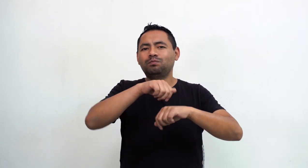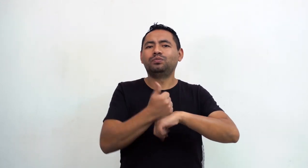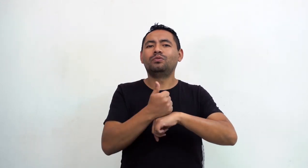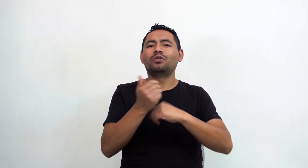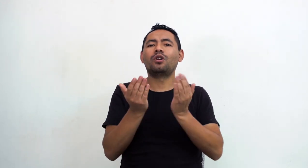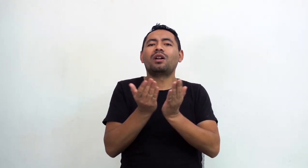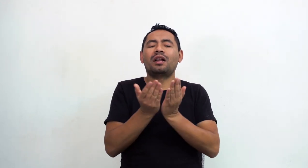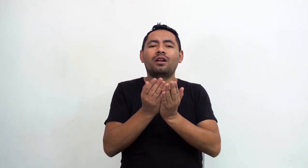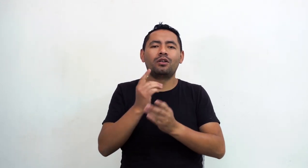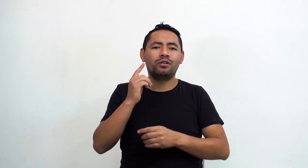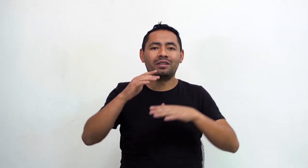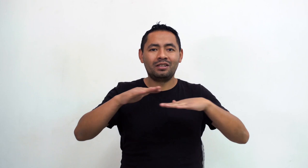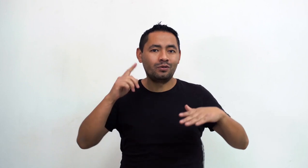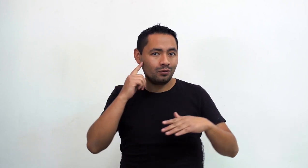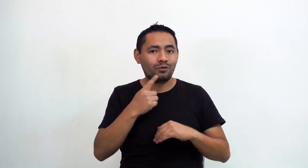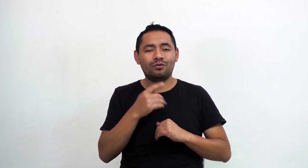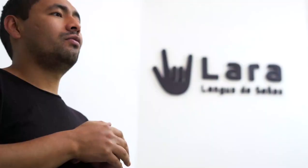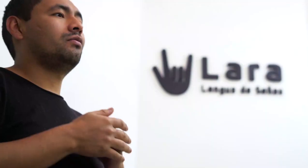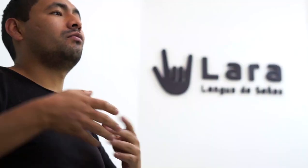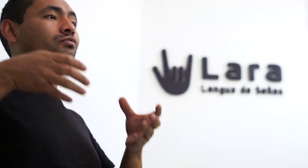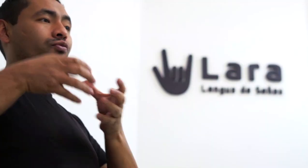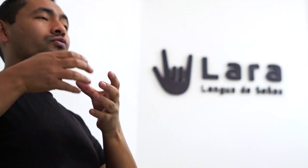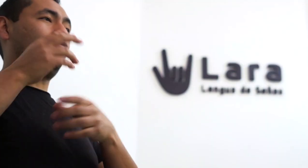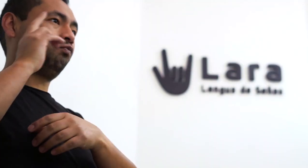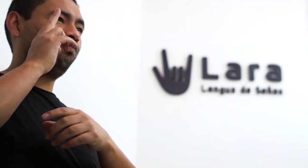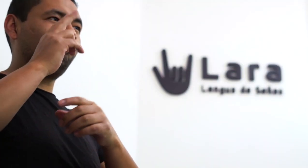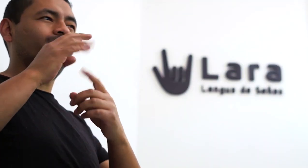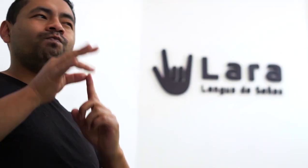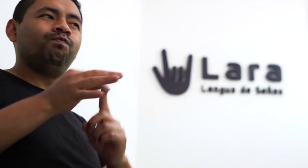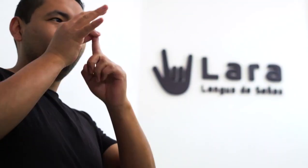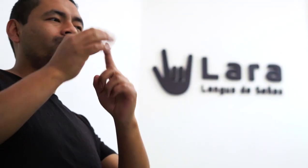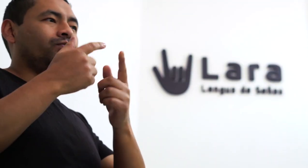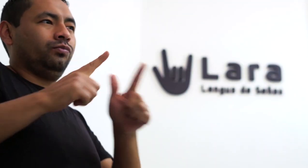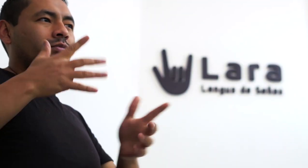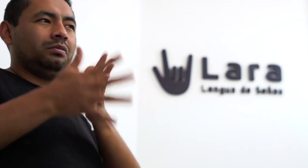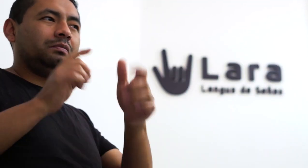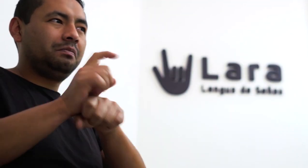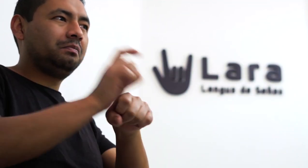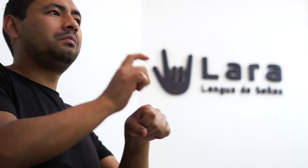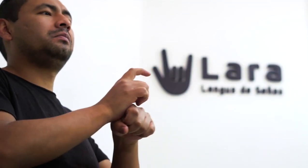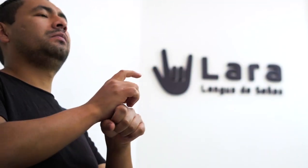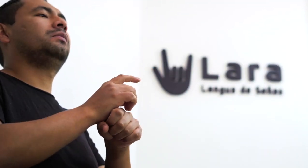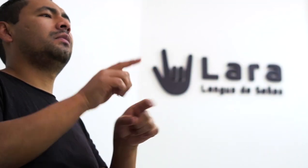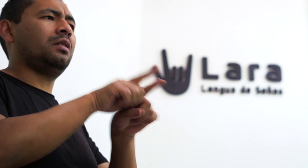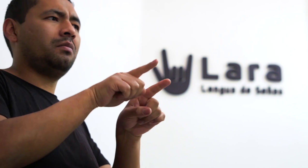de inclusión con niños, sordos y oyentes en las que la enseñanza sea exclusivamente en lengua de señas